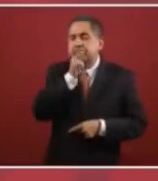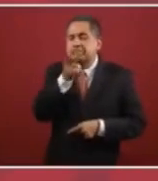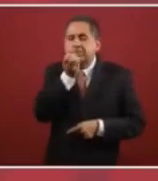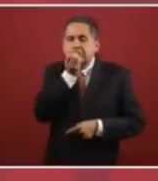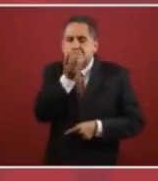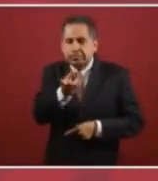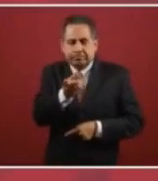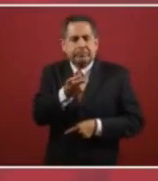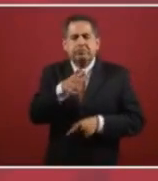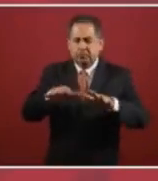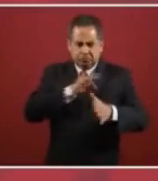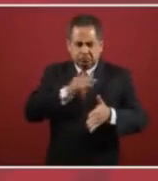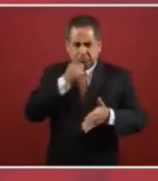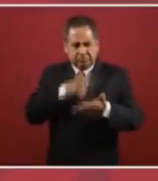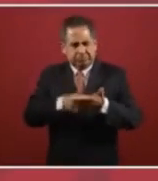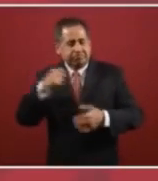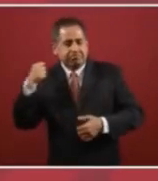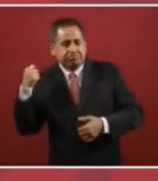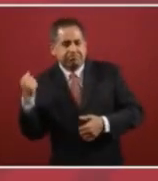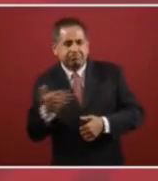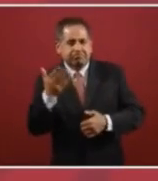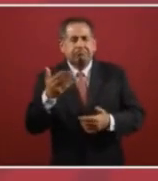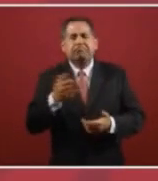permitido bueno